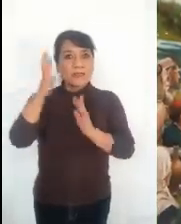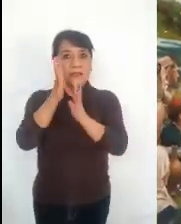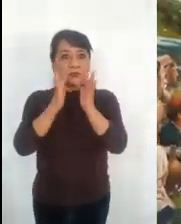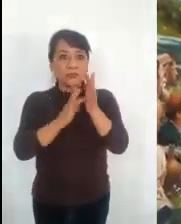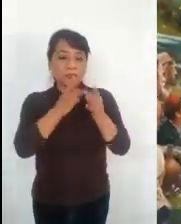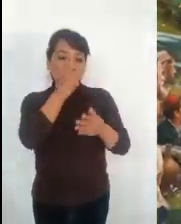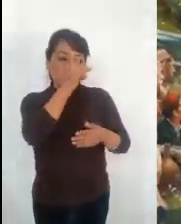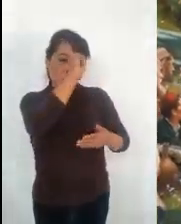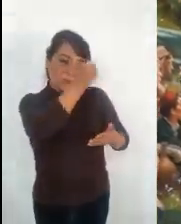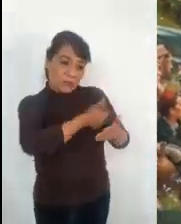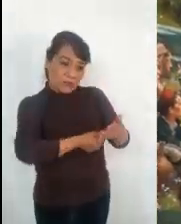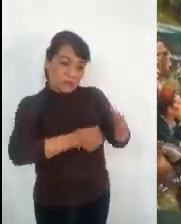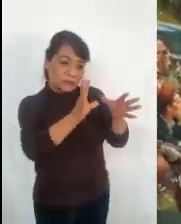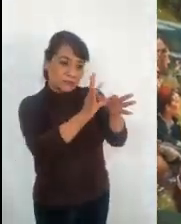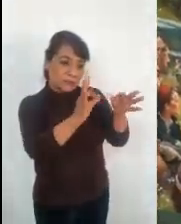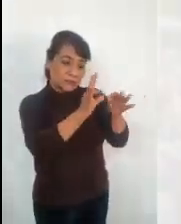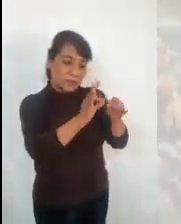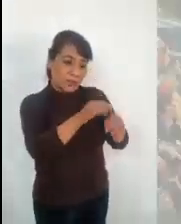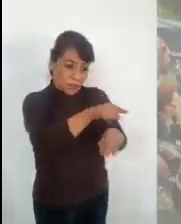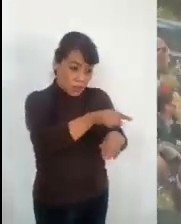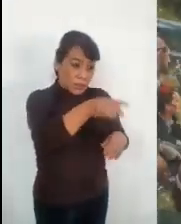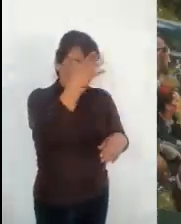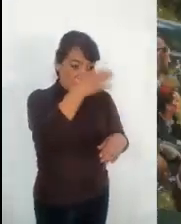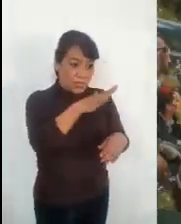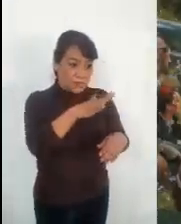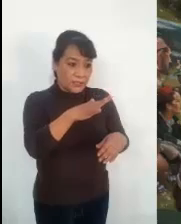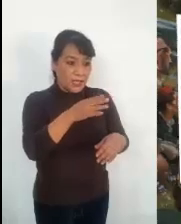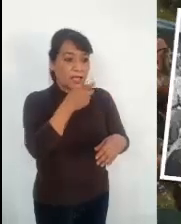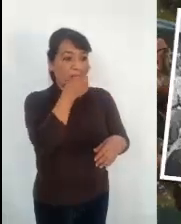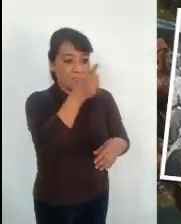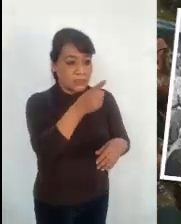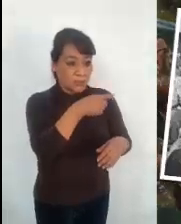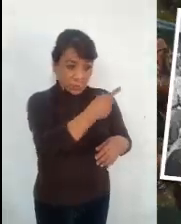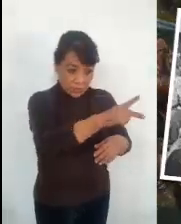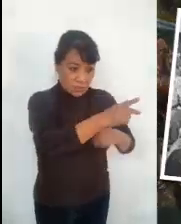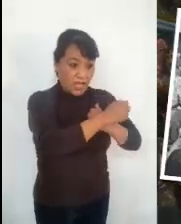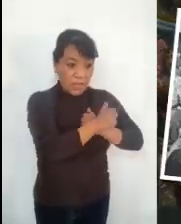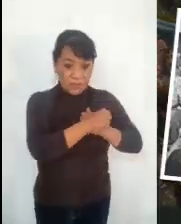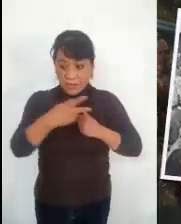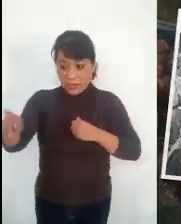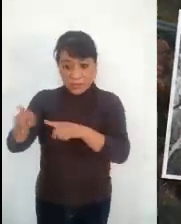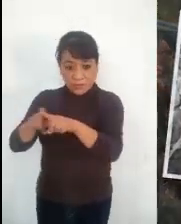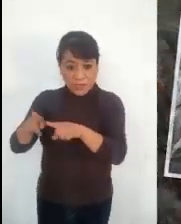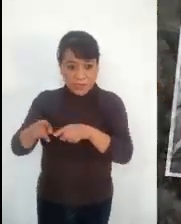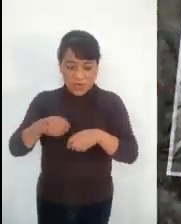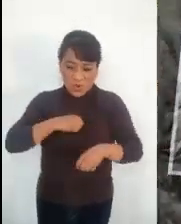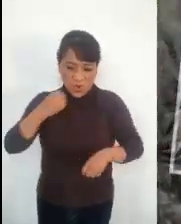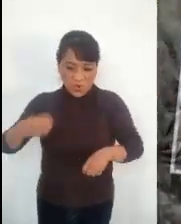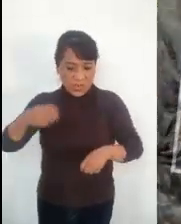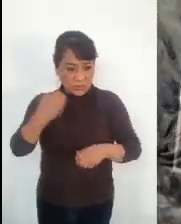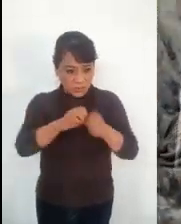tiempo Jesús dijo a sus discípulos Han oído que se dijo, ama a tu prójimo y odia a tu enemigo.